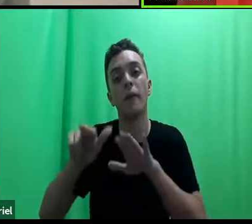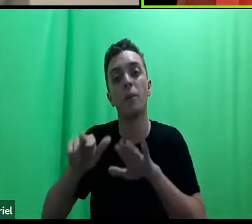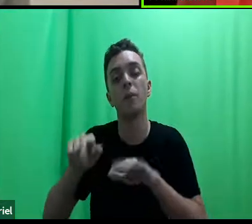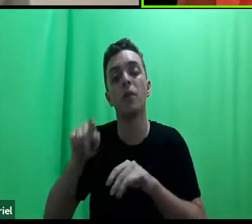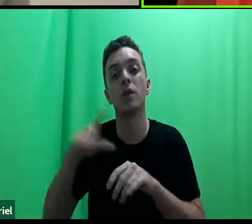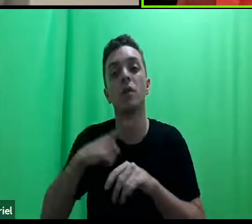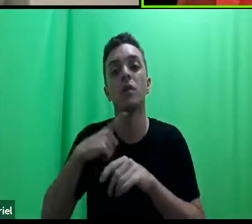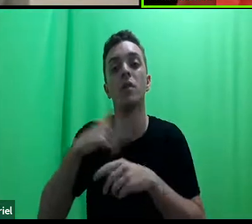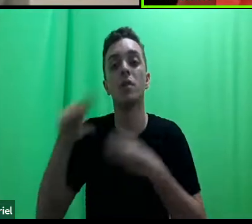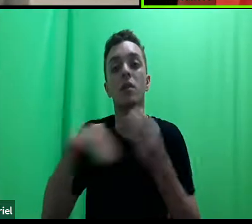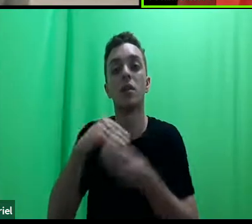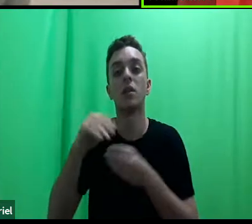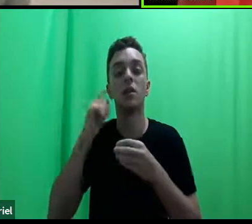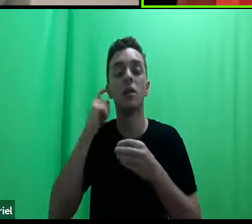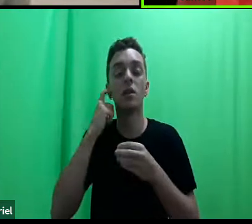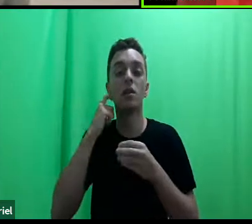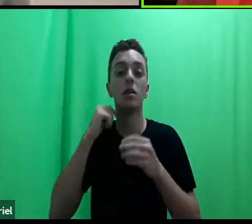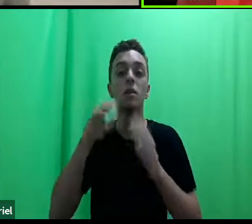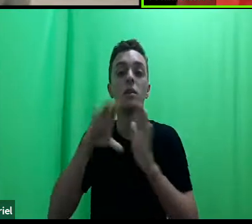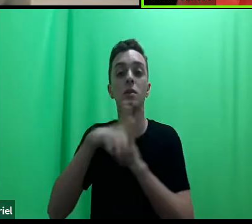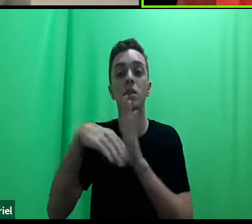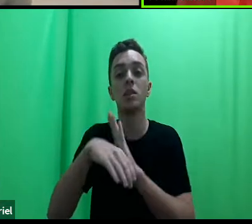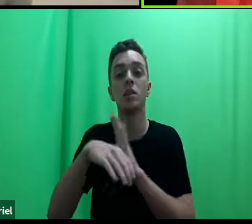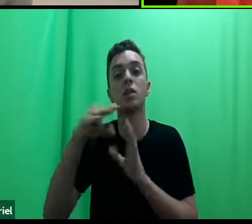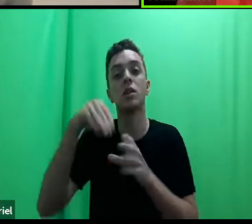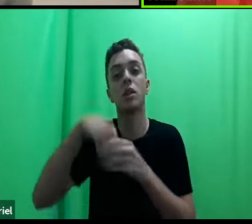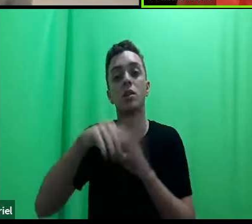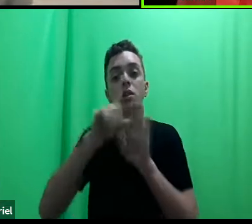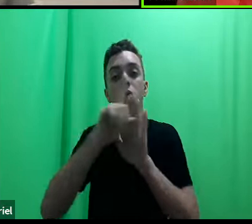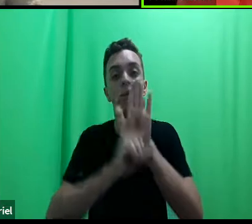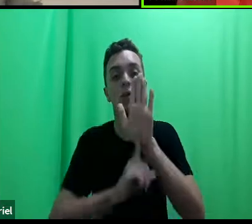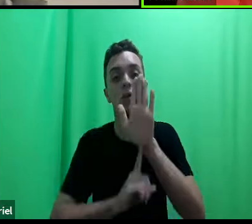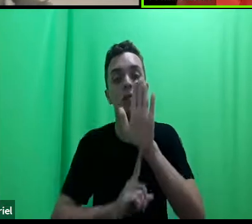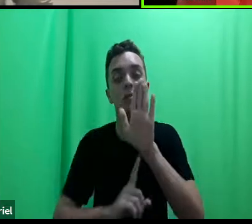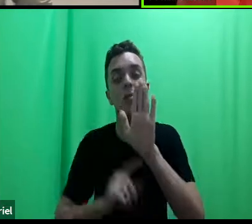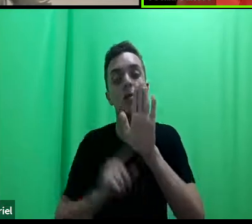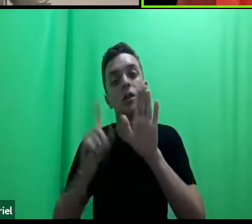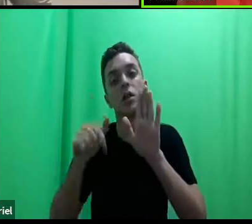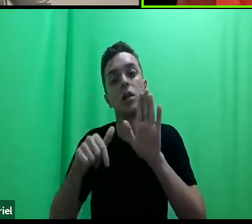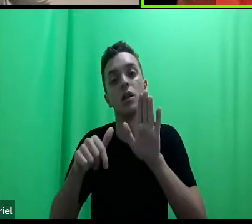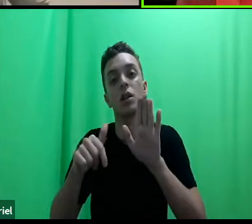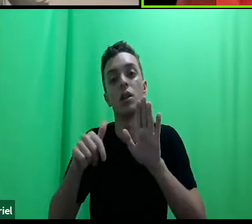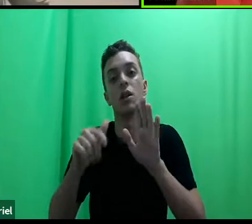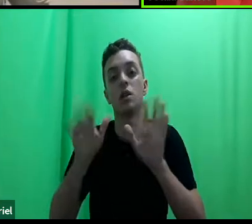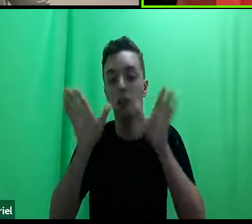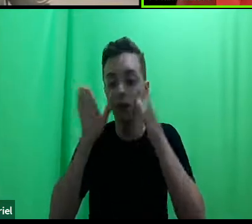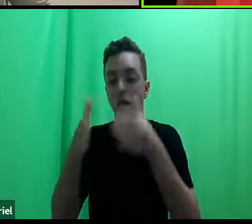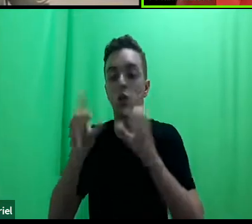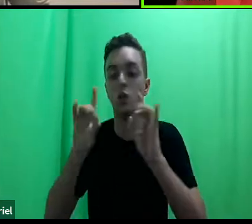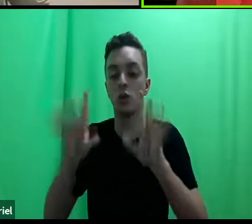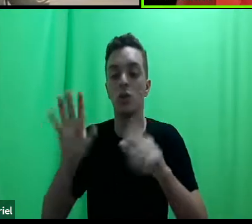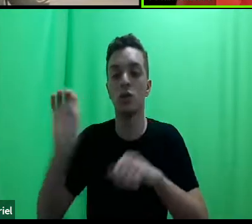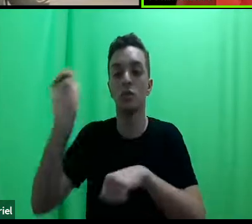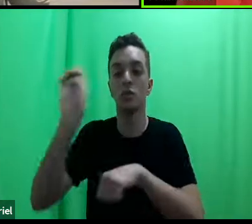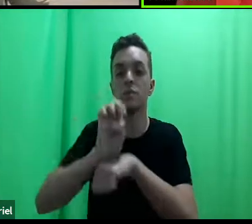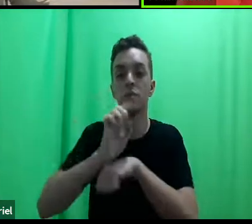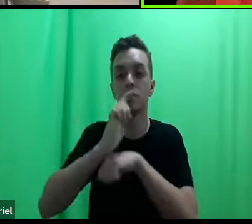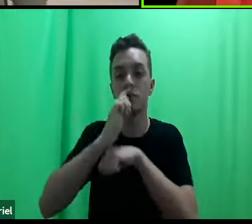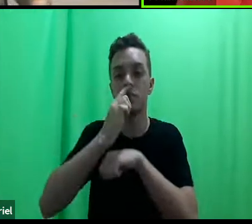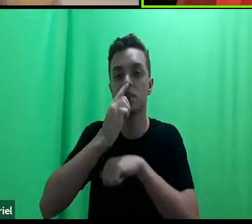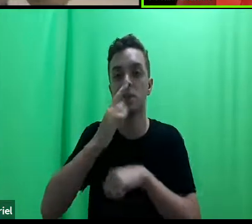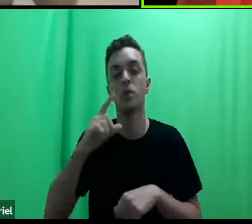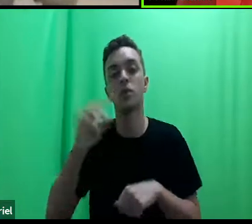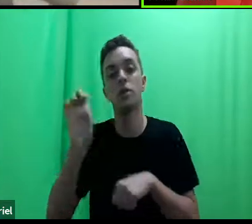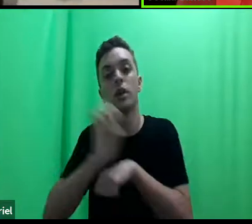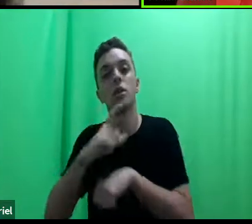com uma perspectiva do direito que é centrada só no Estado, o Estado e o direito do Estado.